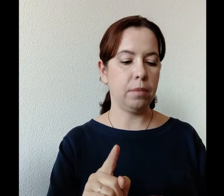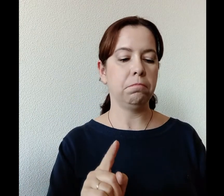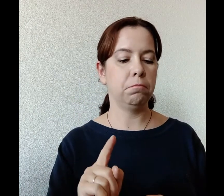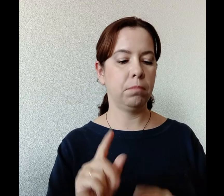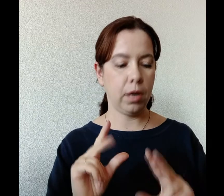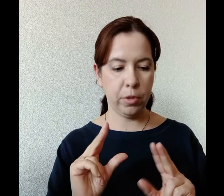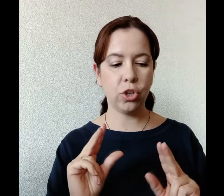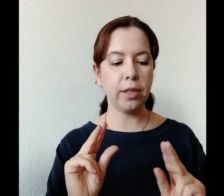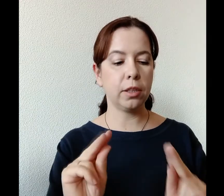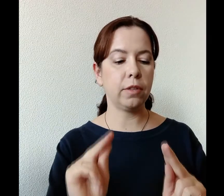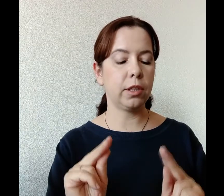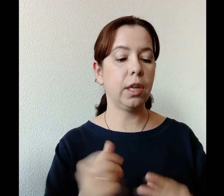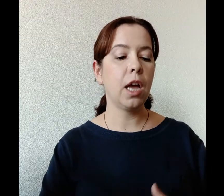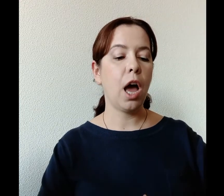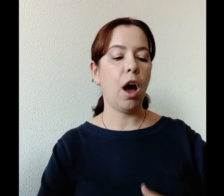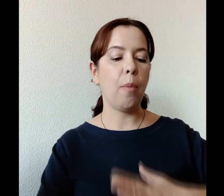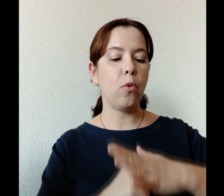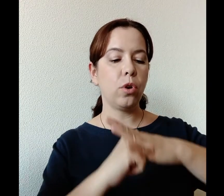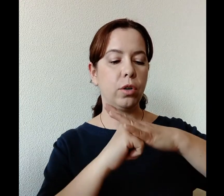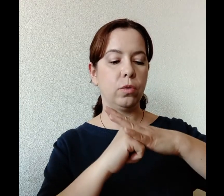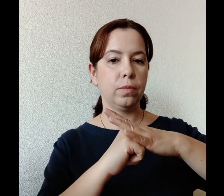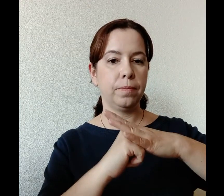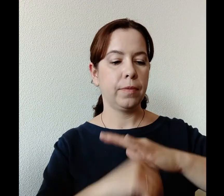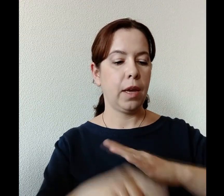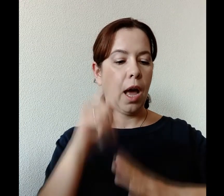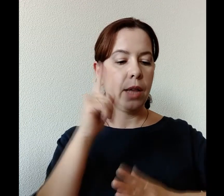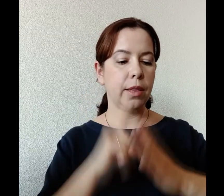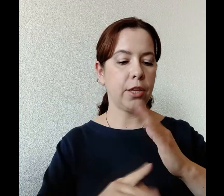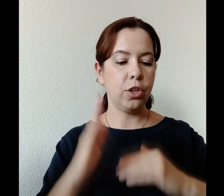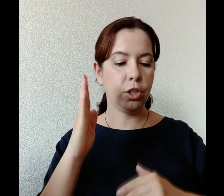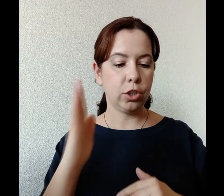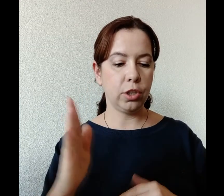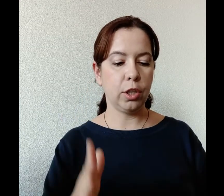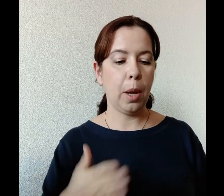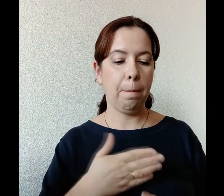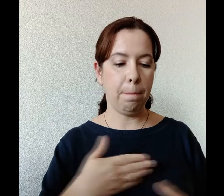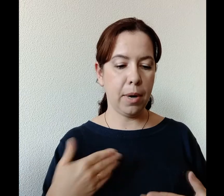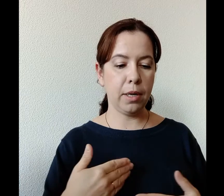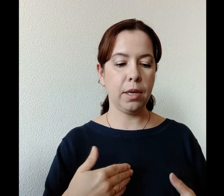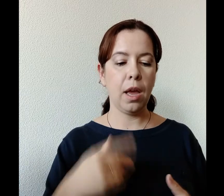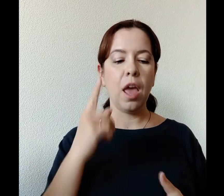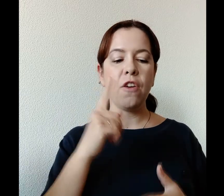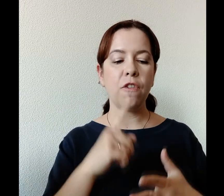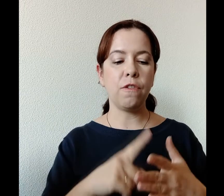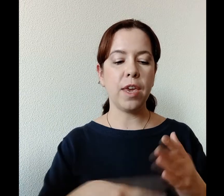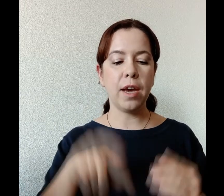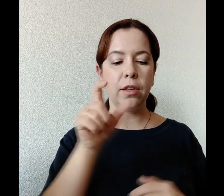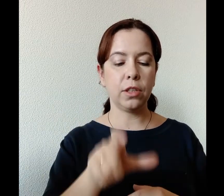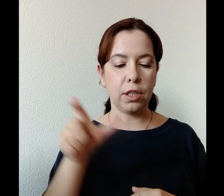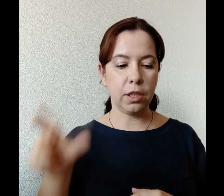обещание, наверное, опорою, надеждой мы верные